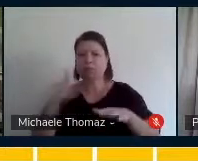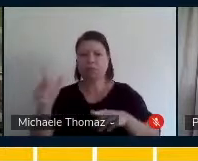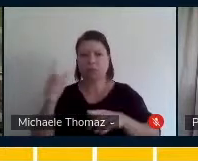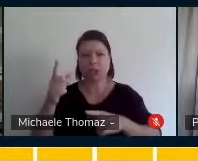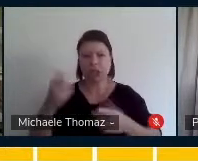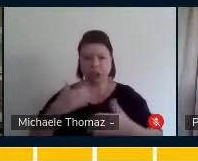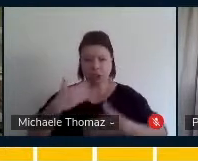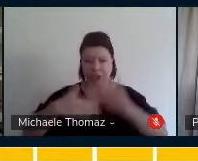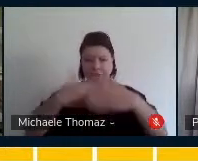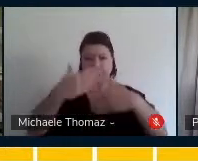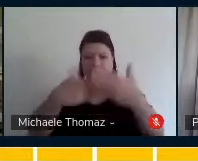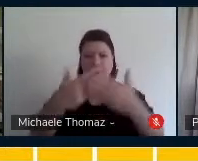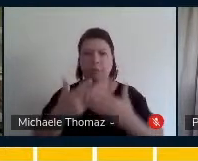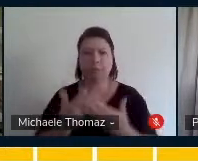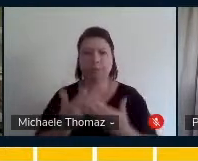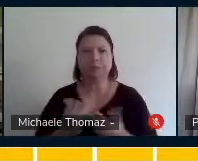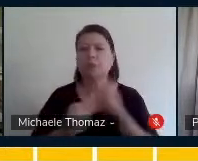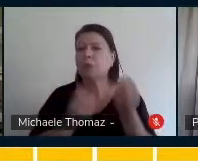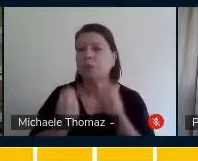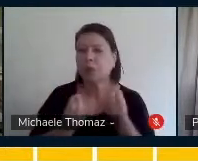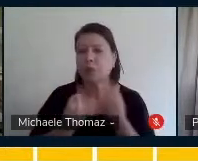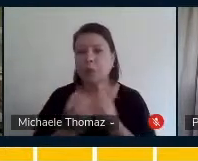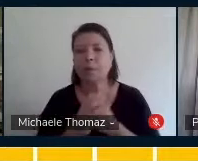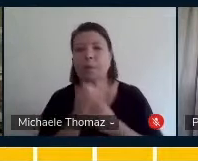Paula teve início